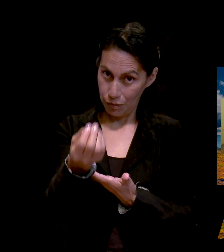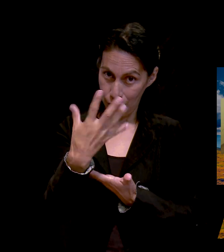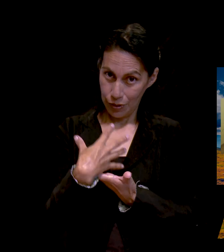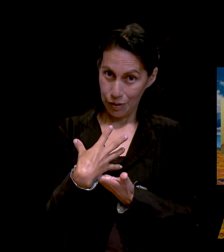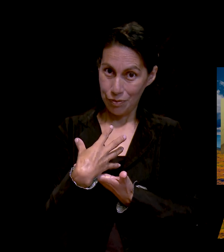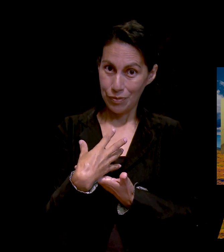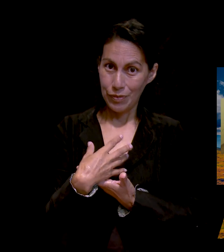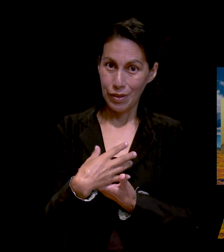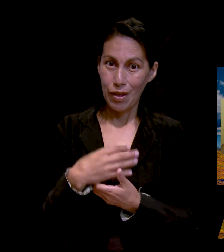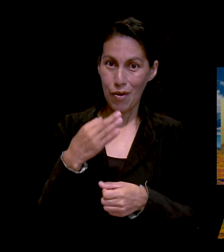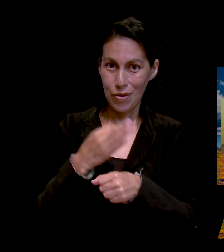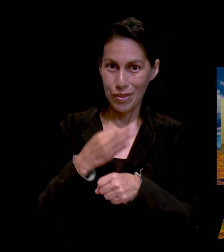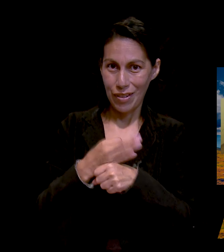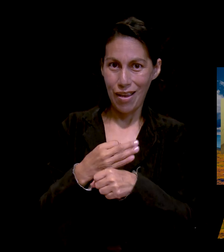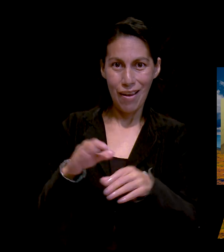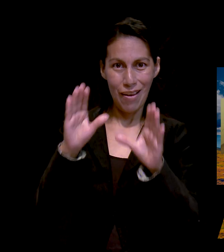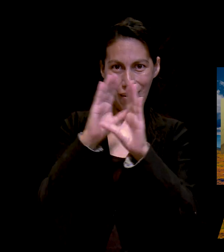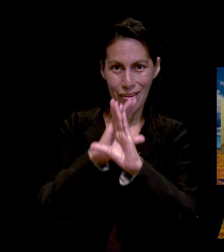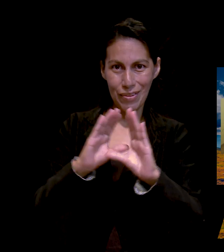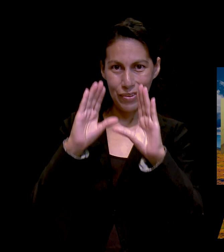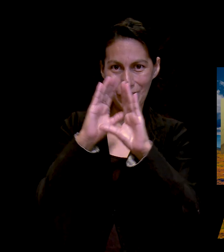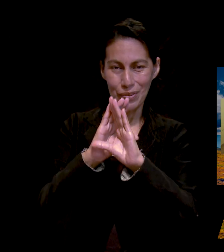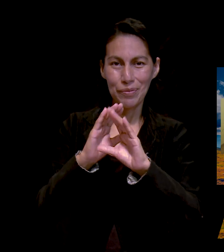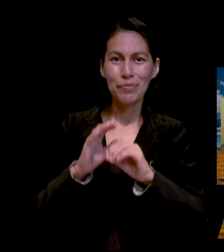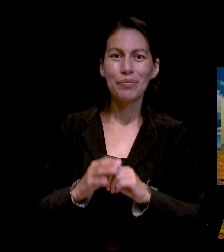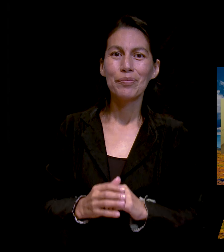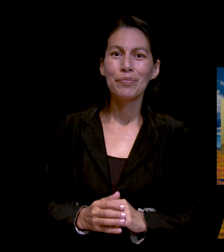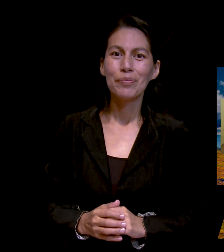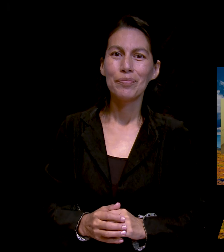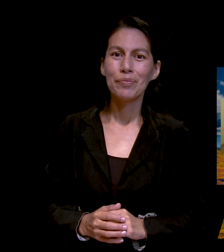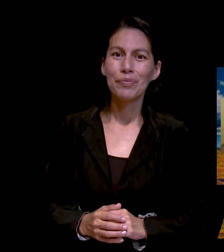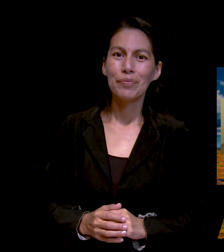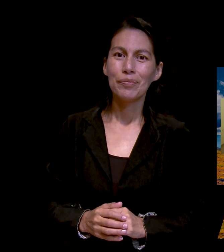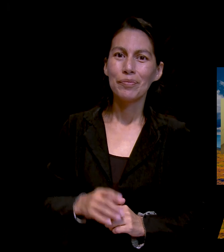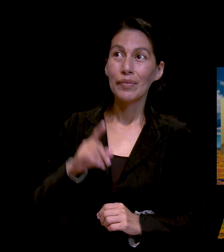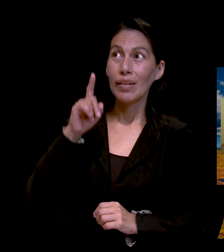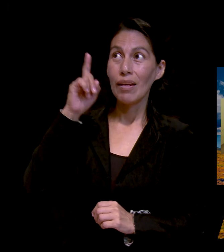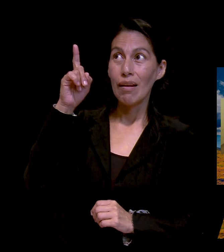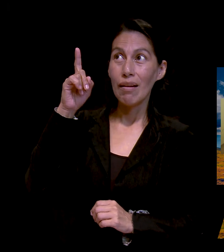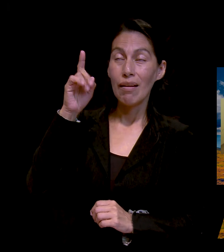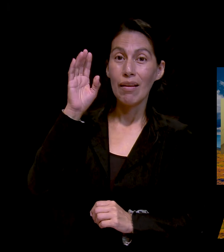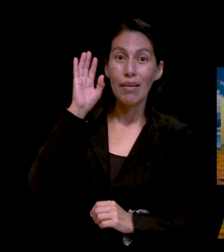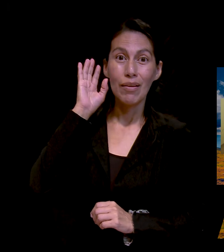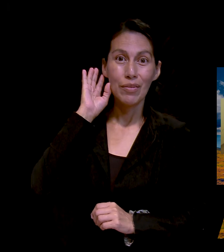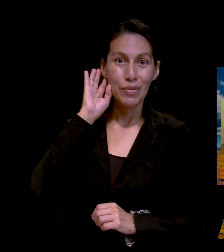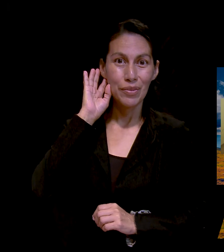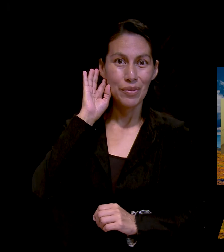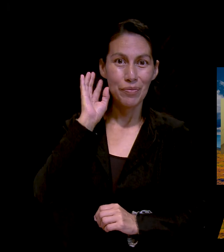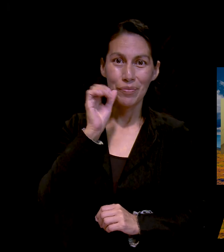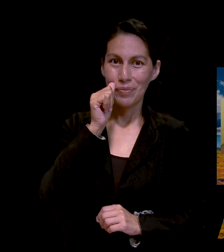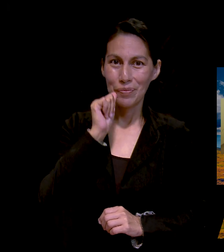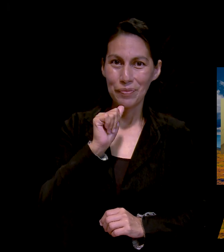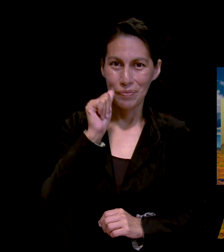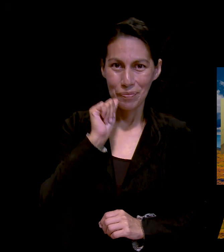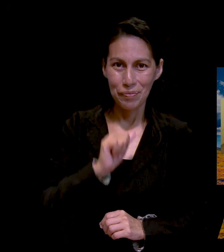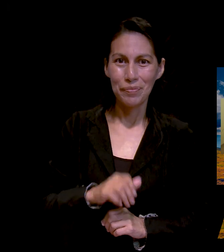vamos a escuchar un canto. Él siempre escucha por Antonino y Kenny.